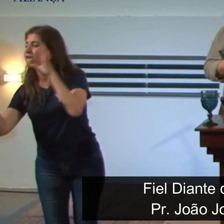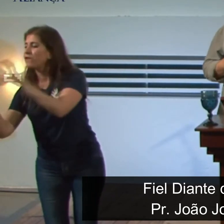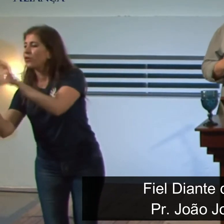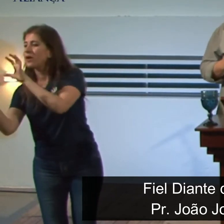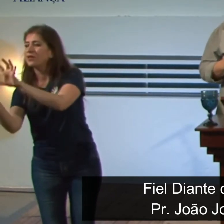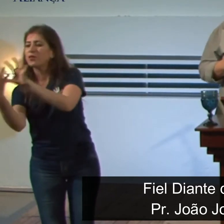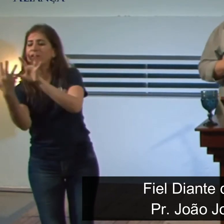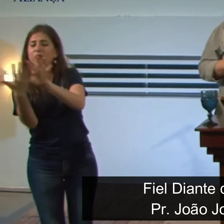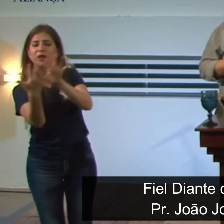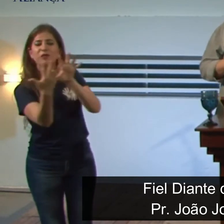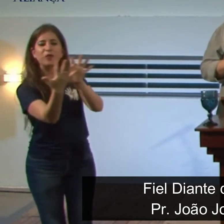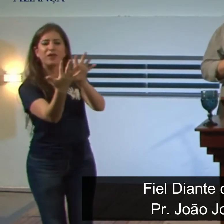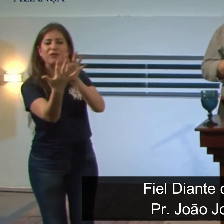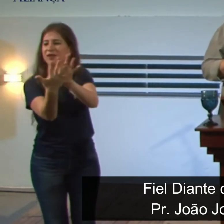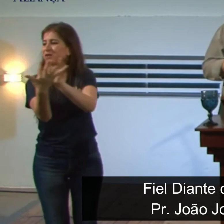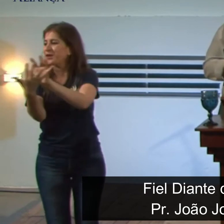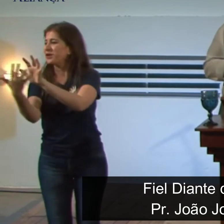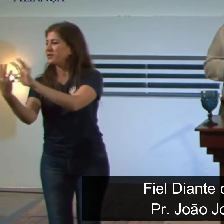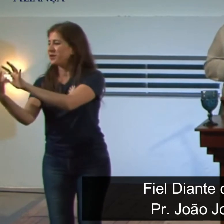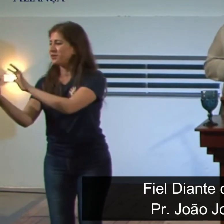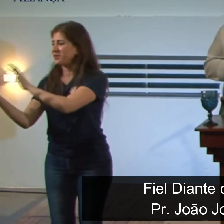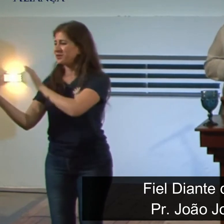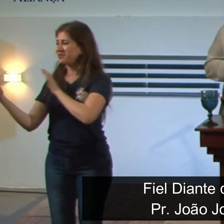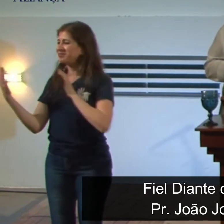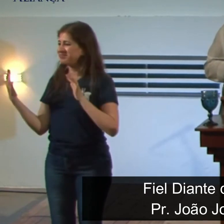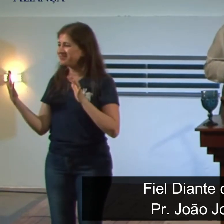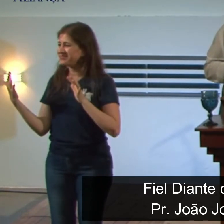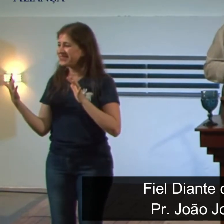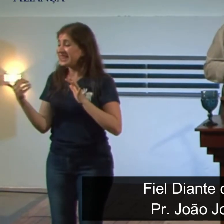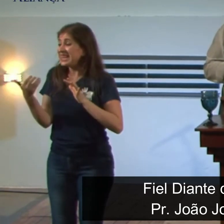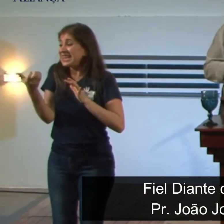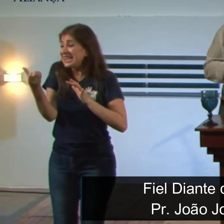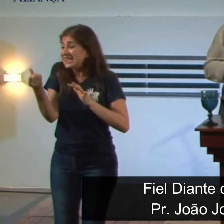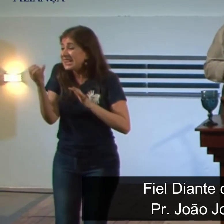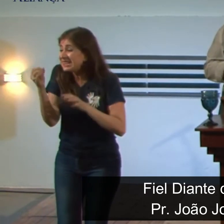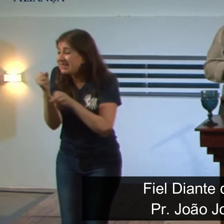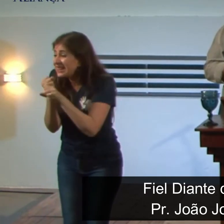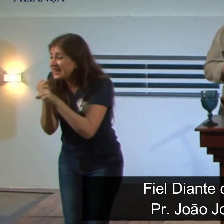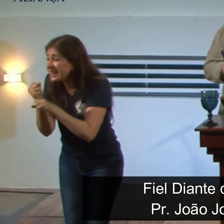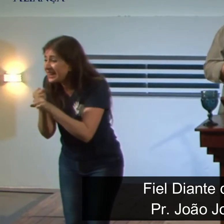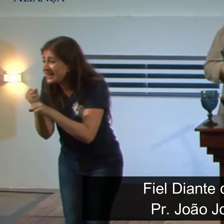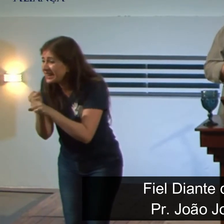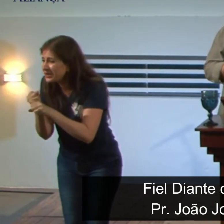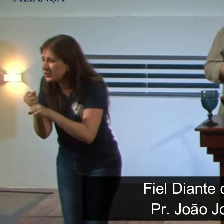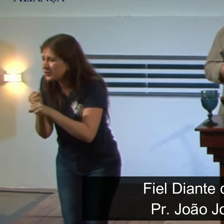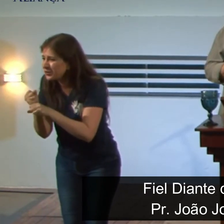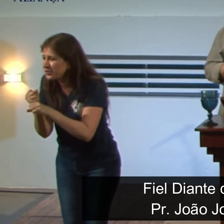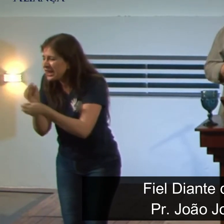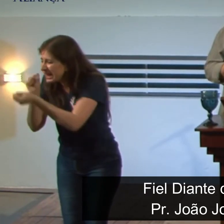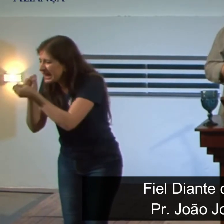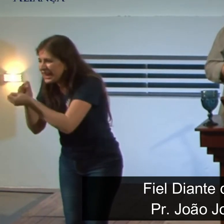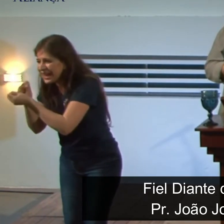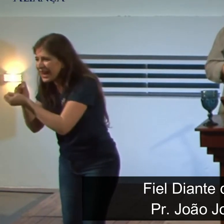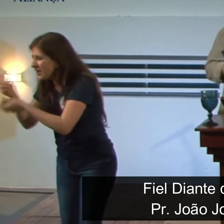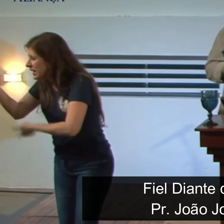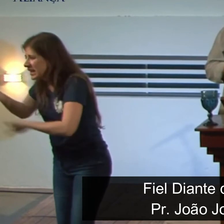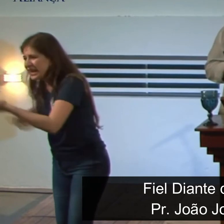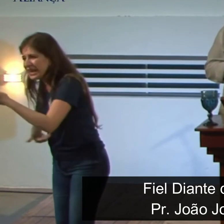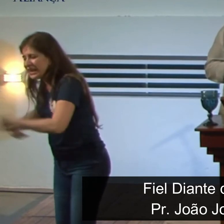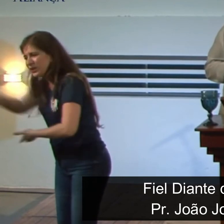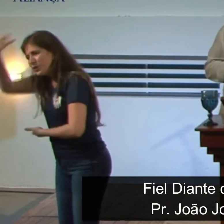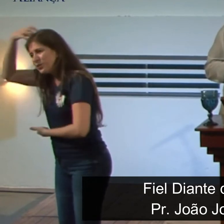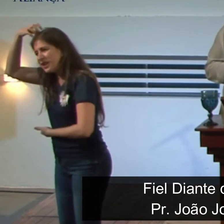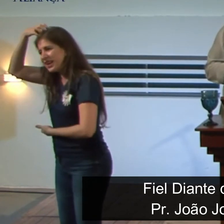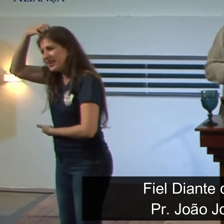rei em decisões importantes eu tenho certeza disso ninguém passa 60 anos numa corte sem fazer a diferença ninguém ninguém